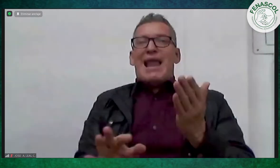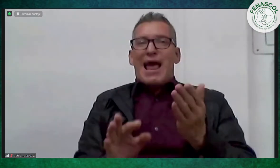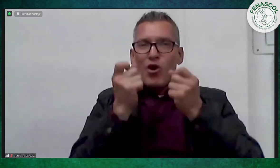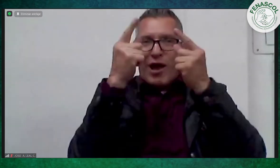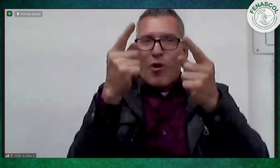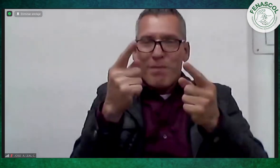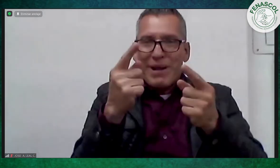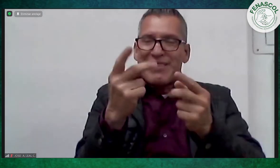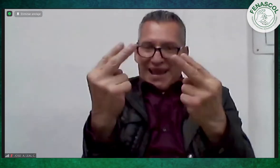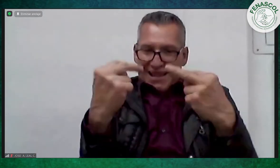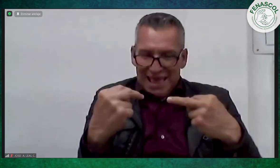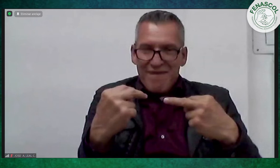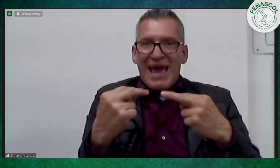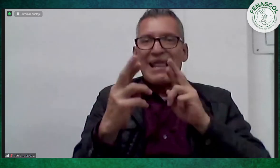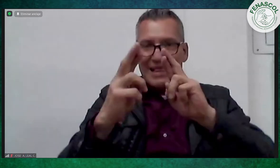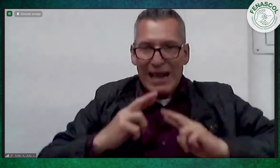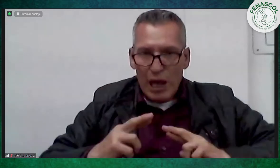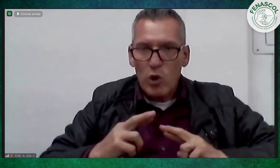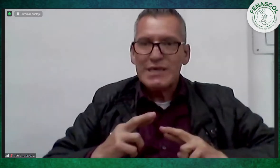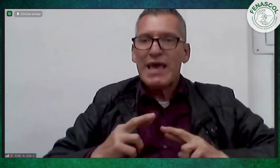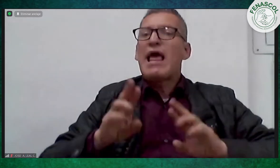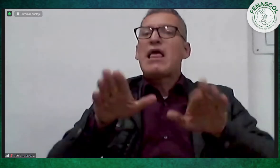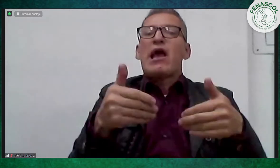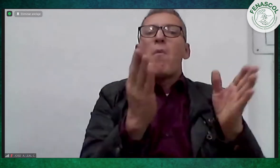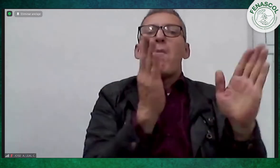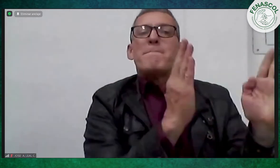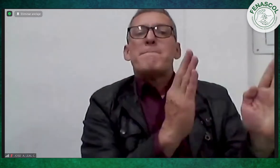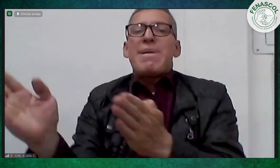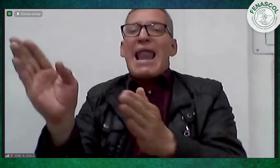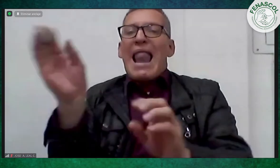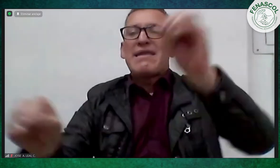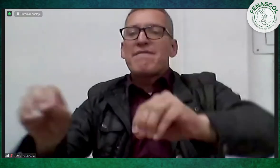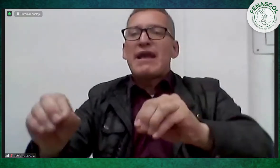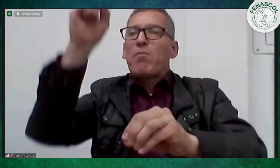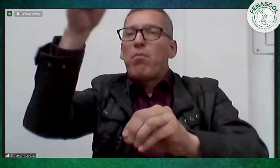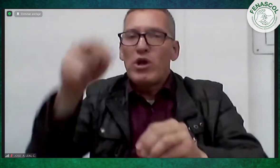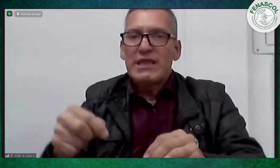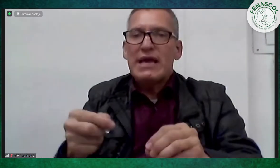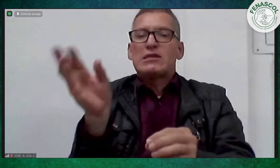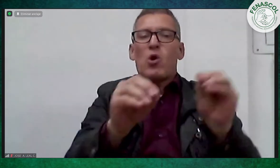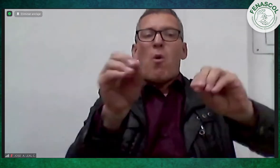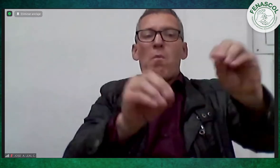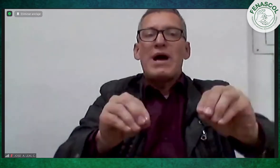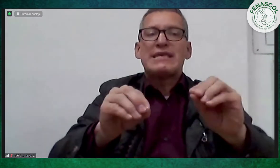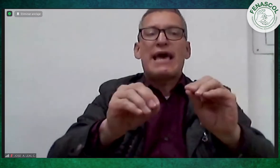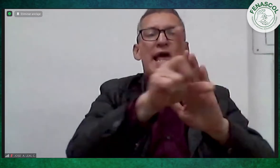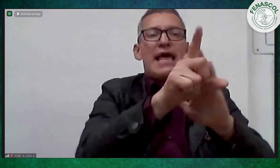claridad, una mayor comprensión de cómo se nos debe reconocer a las personas sordas y permite planificar políticas públicas, leyes,